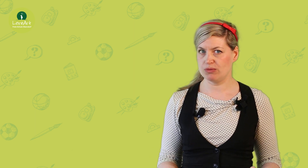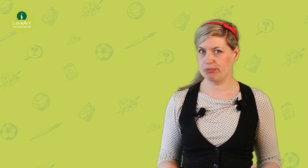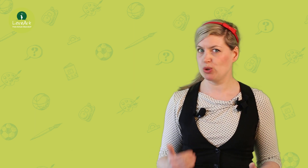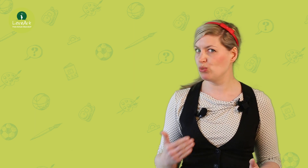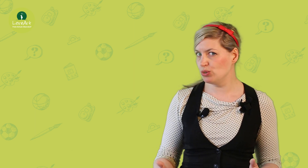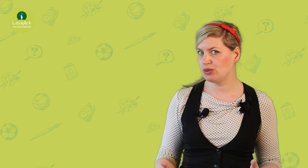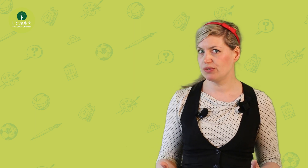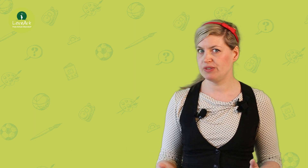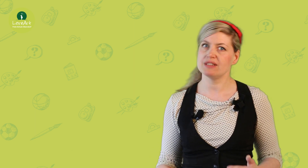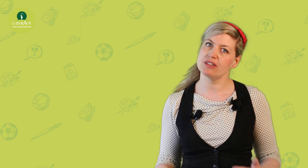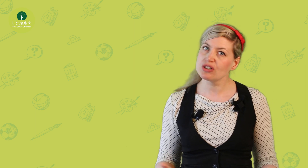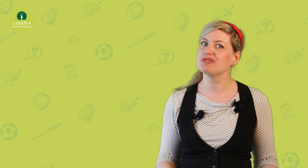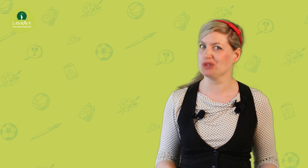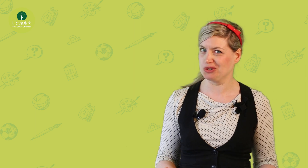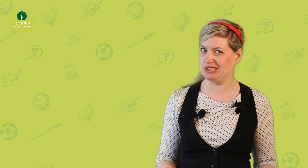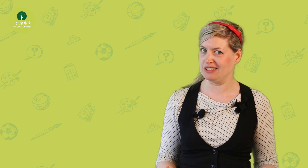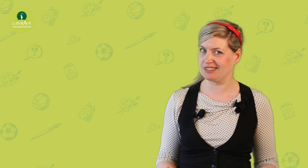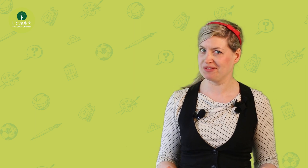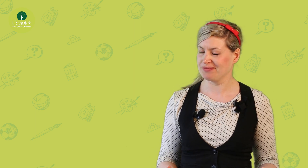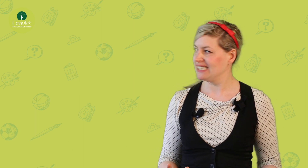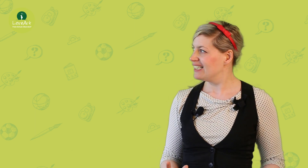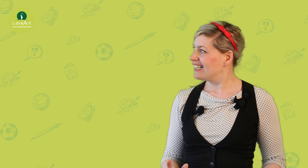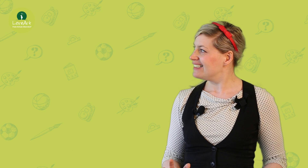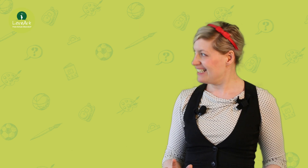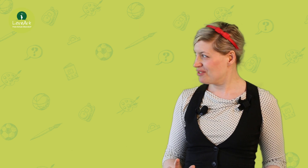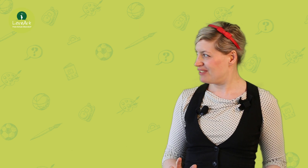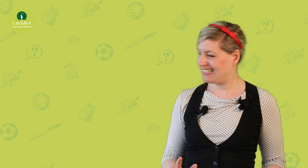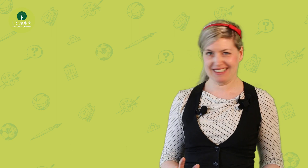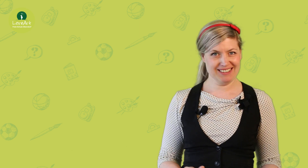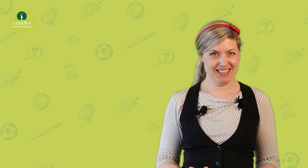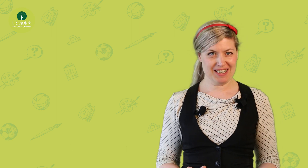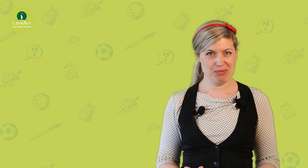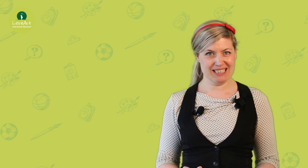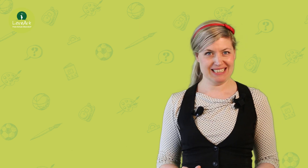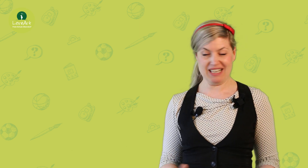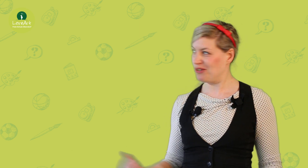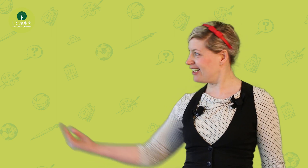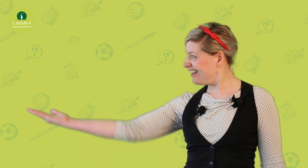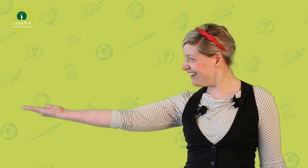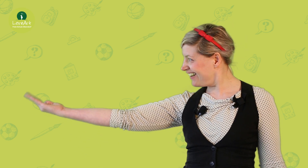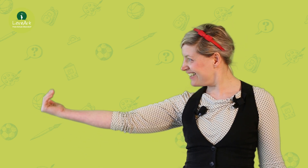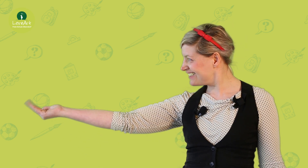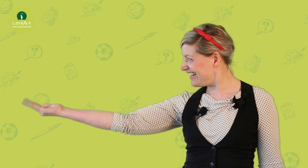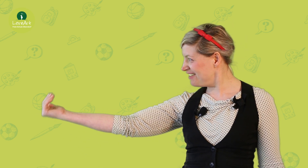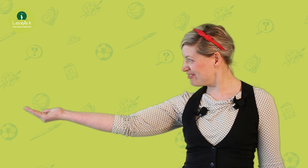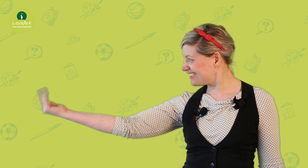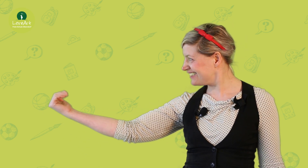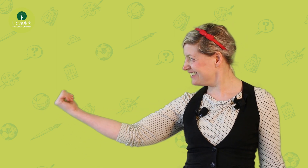beruht, wie das Hirn funktioniert. Deswegen habe ich Laura als Helferin,